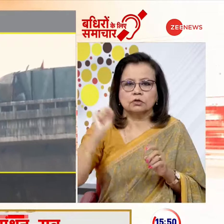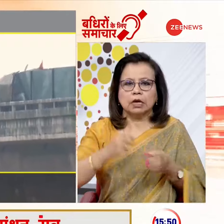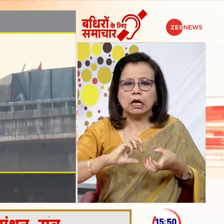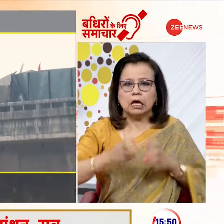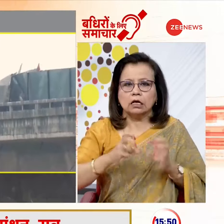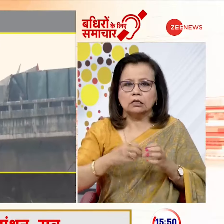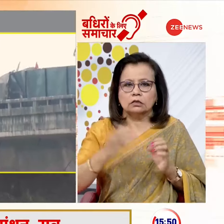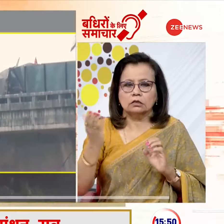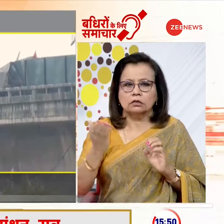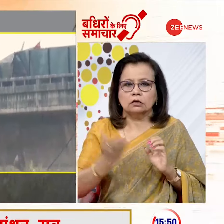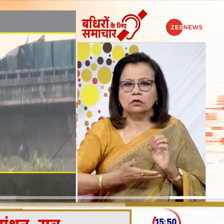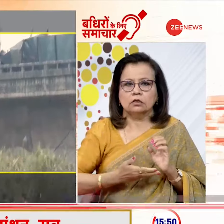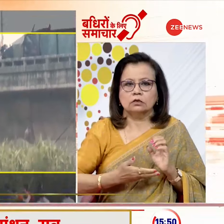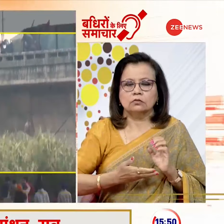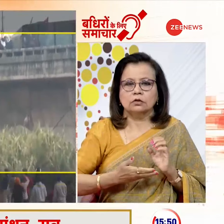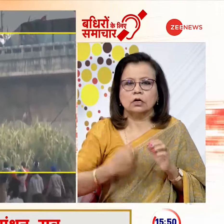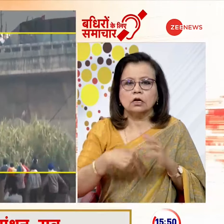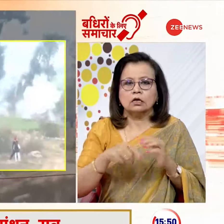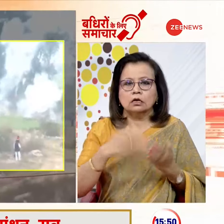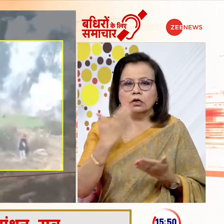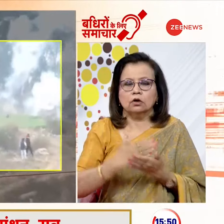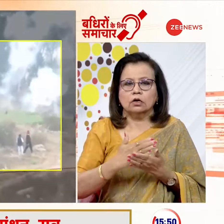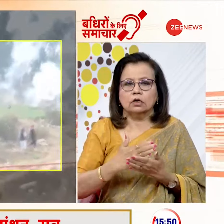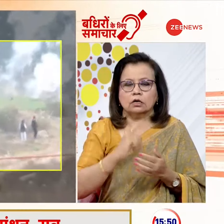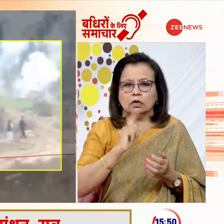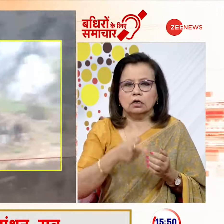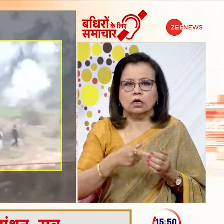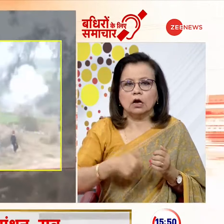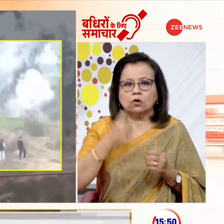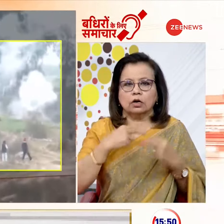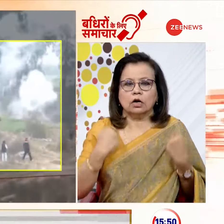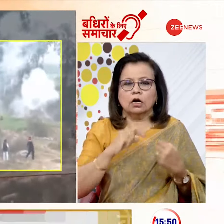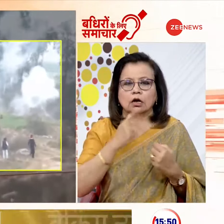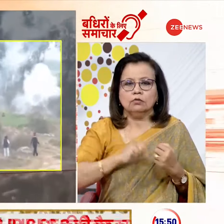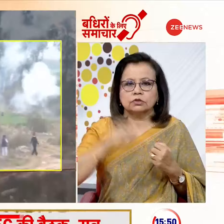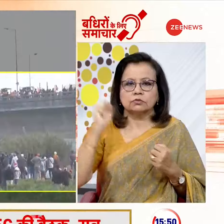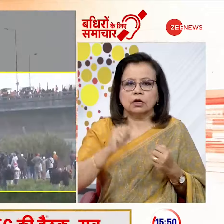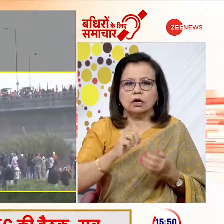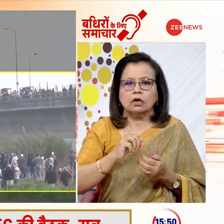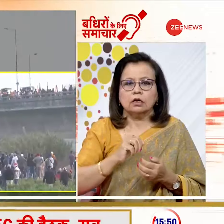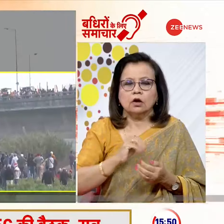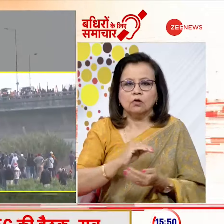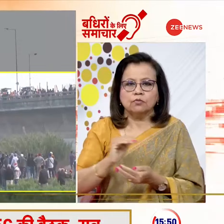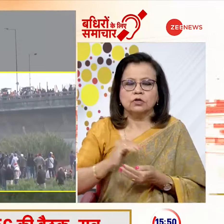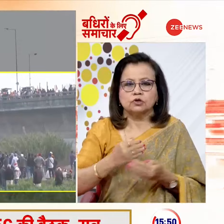में हत्यारों के इस्तमाल पर भी लतार लगाई है हाई कोट ने कहा प्रदर्शन में बच्चों को आगे करना